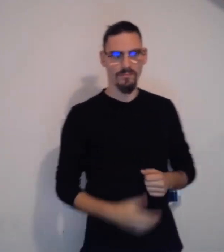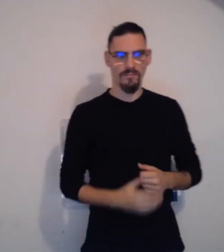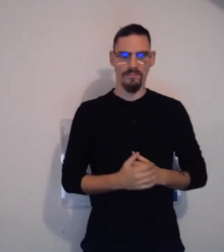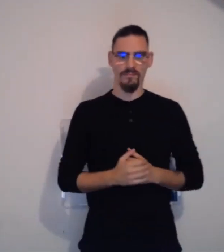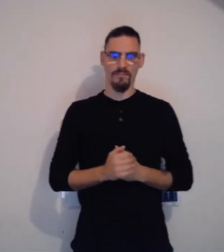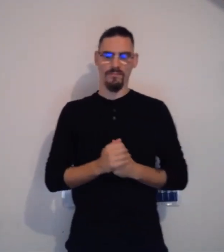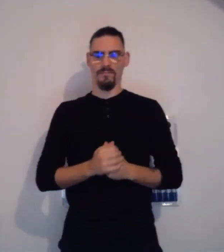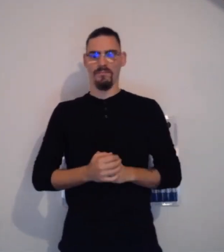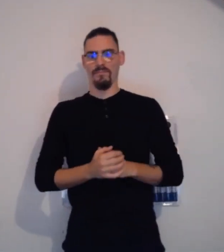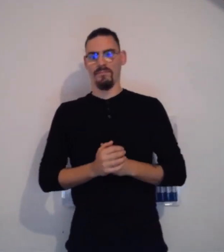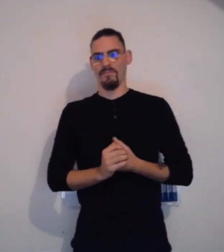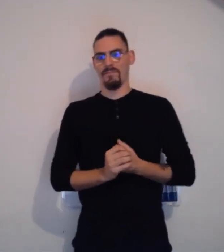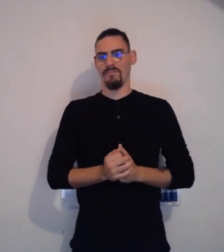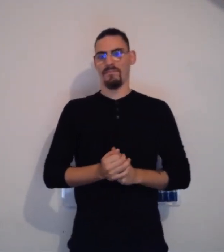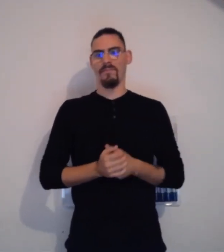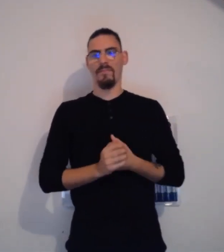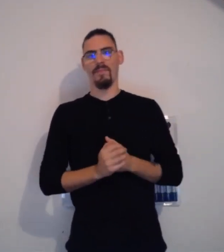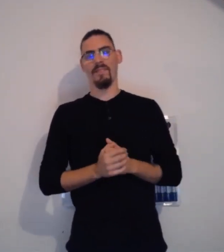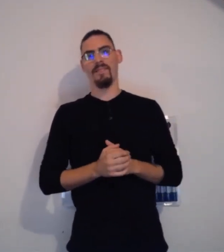Je vous laisserai y réfléchir comme ça, peut-être.